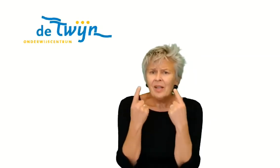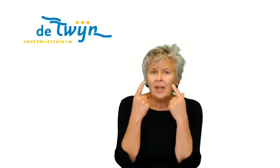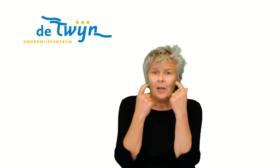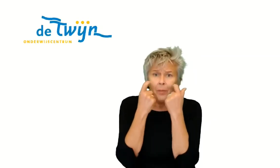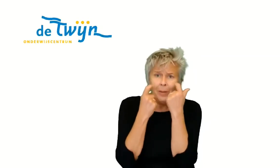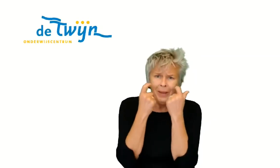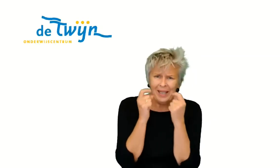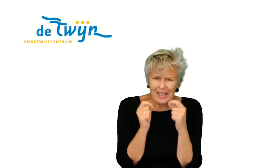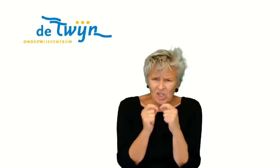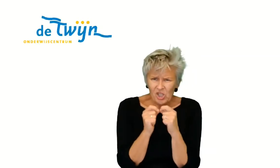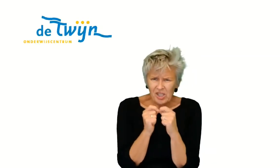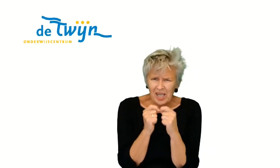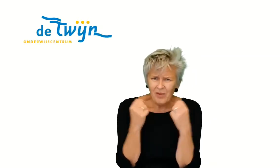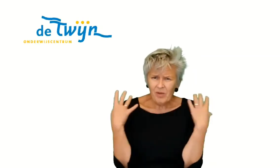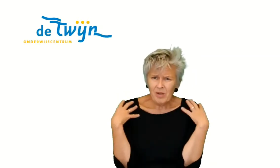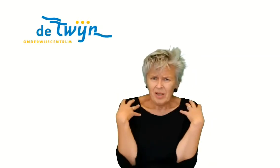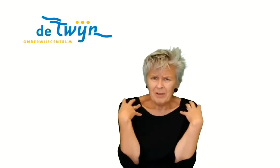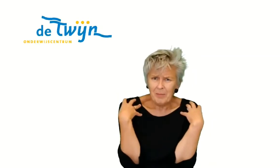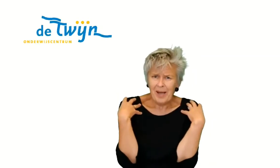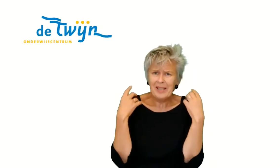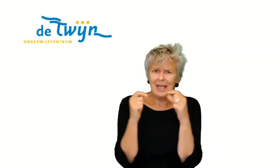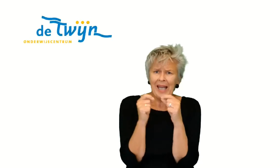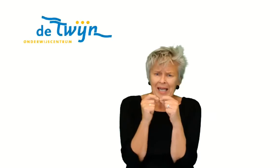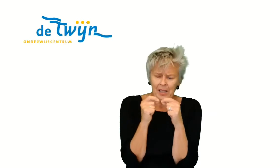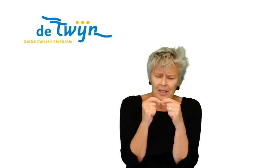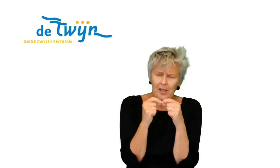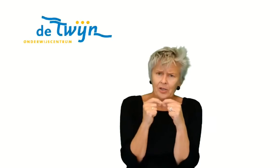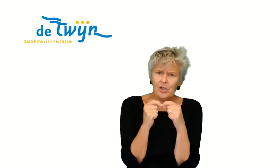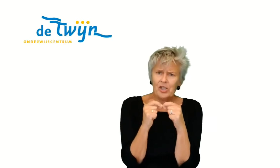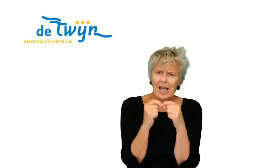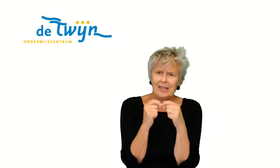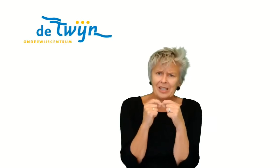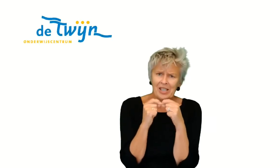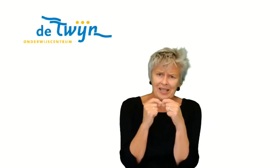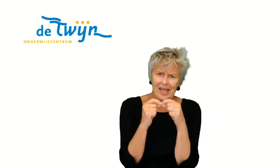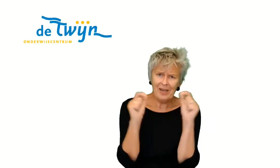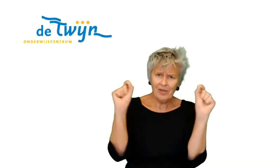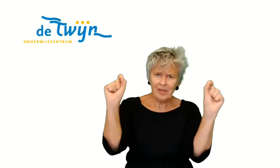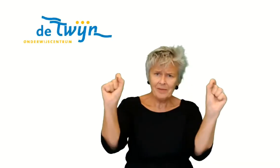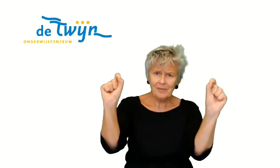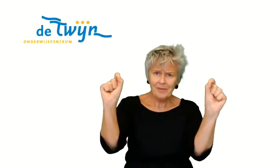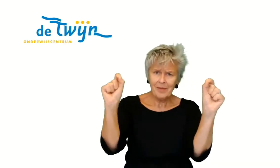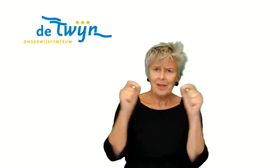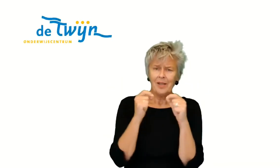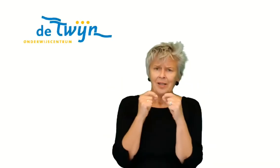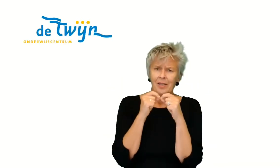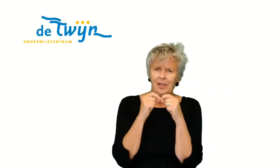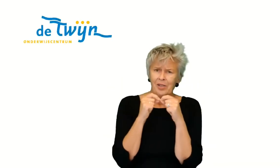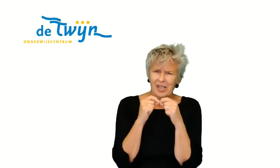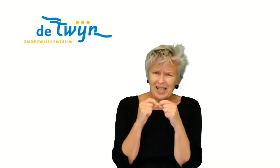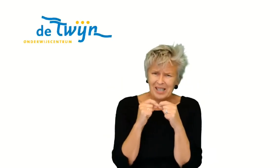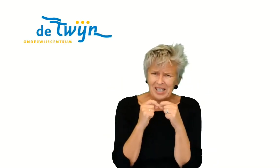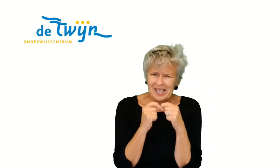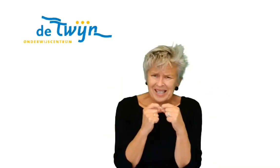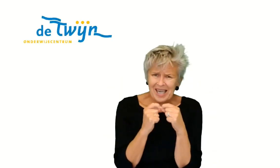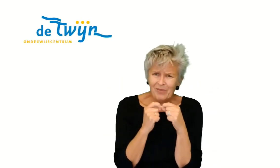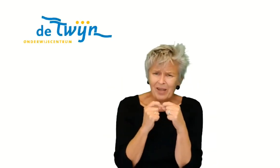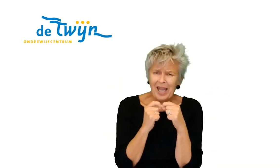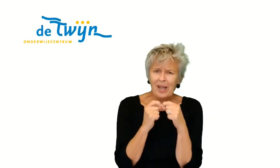aan